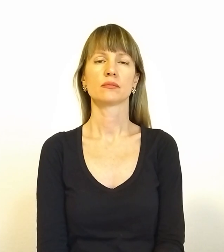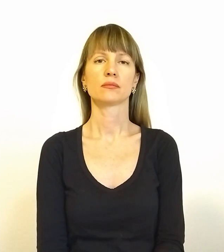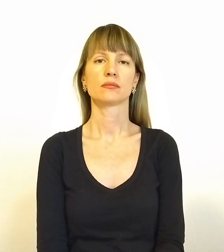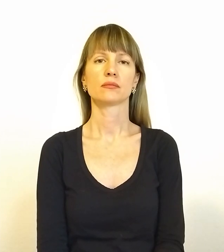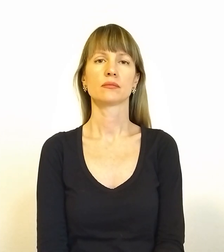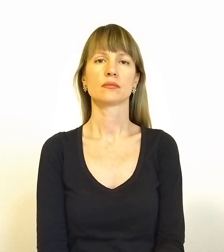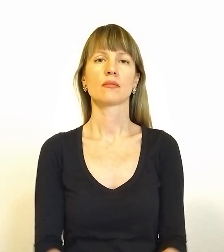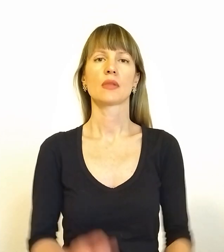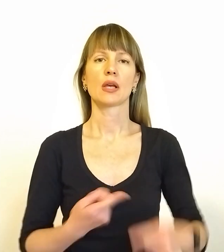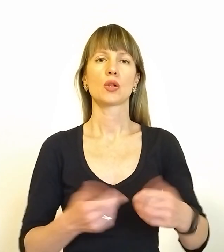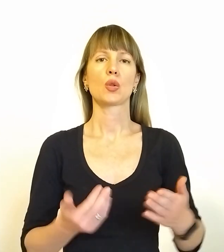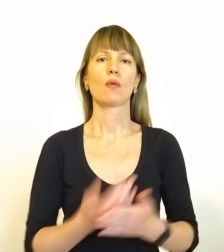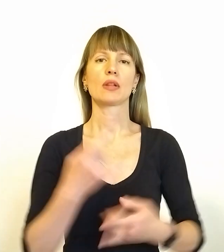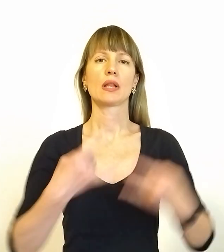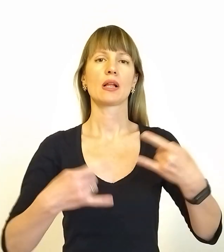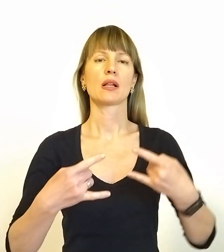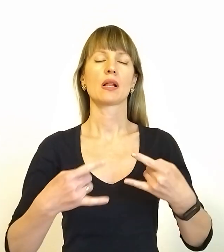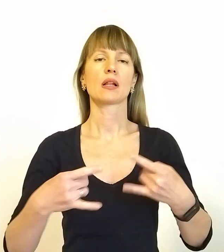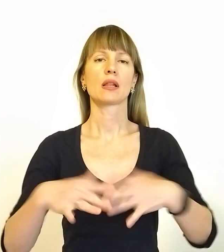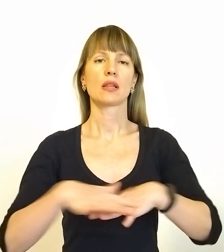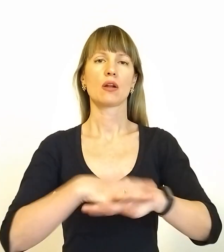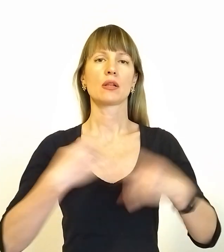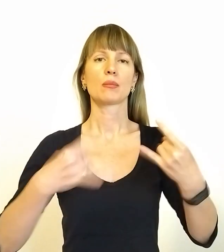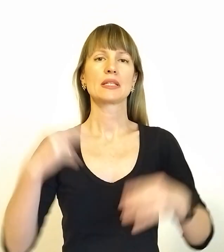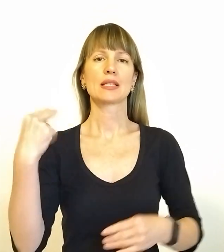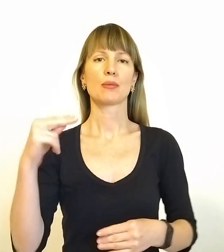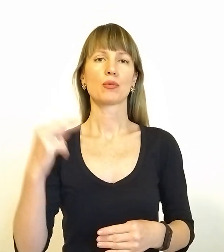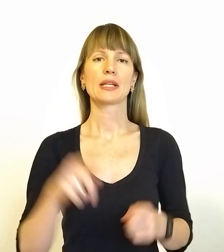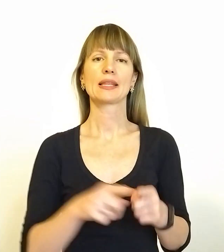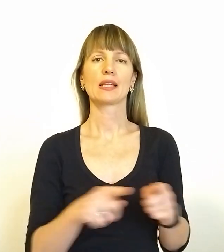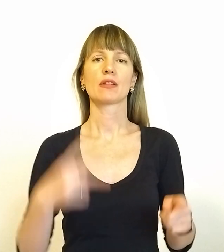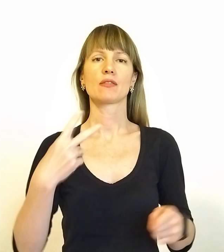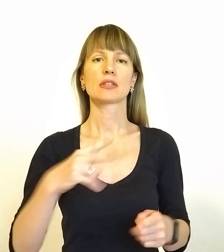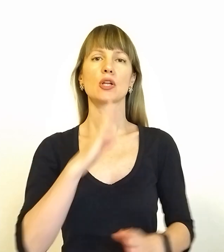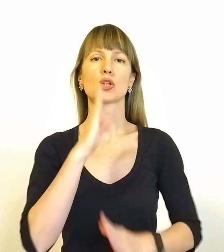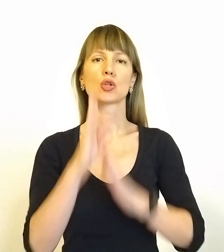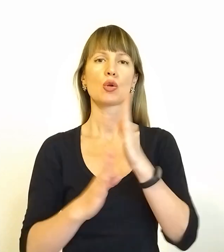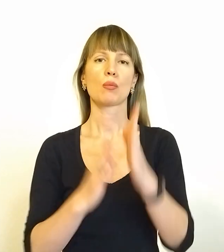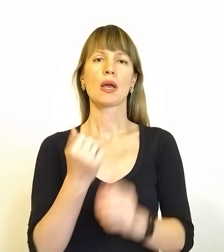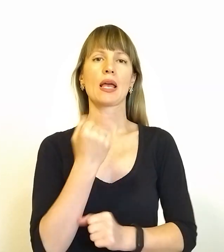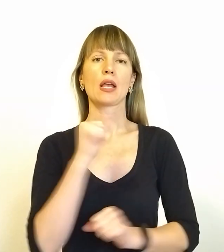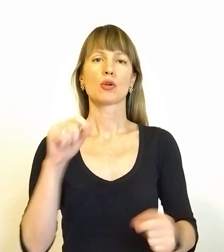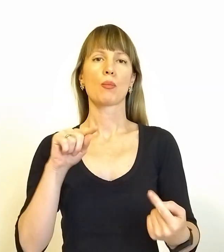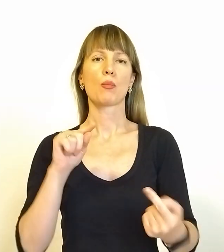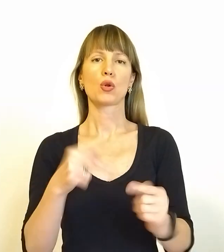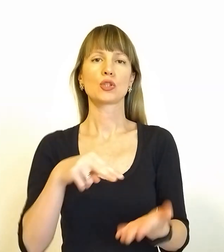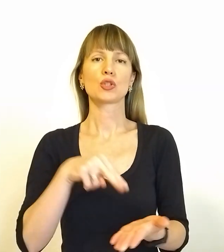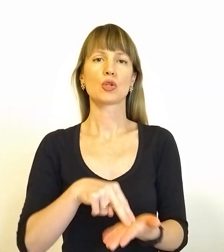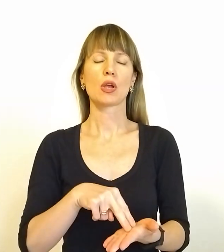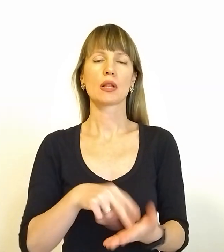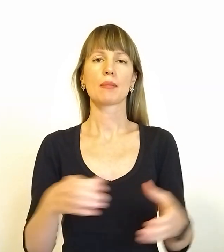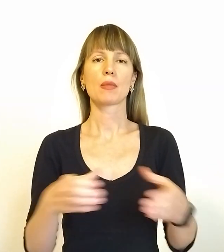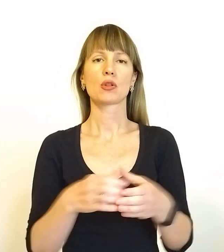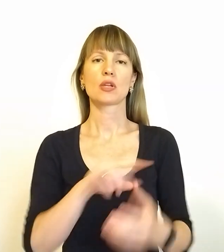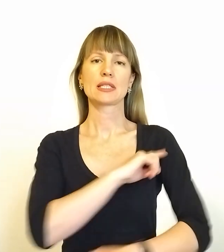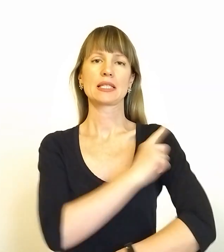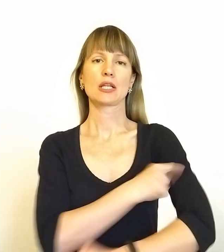Це новини на телеканалі Суспільне Запоріжжя. Дриває 20-та доба героїчного протистояння підрозділів Сил оборони